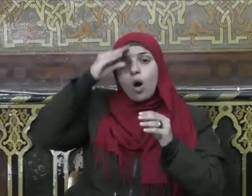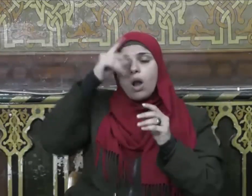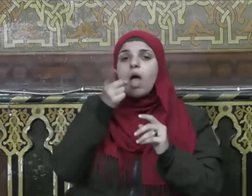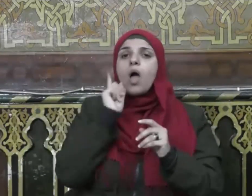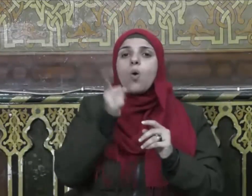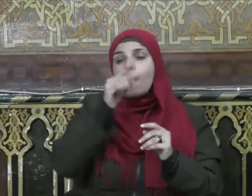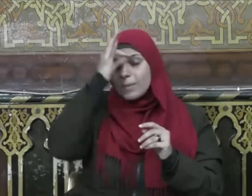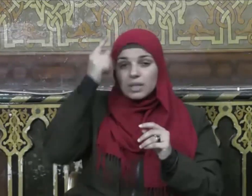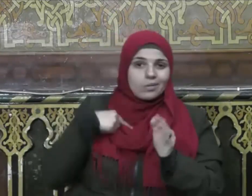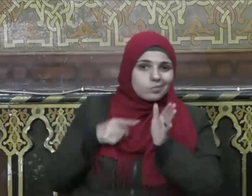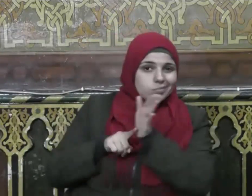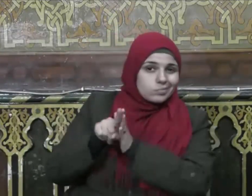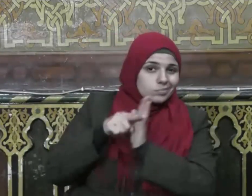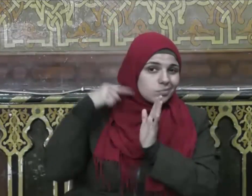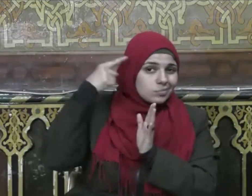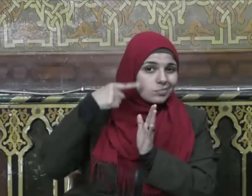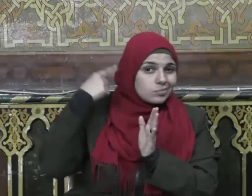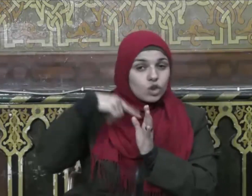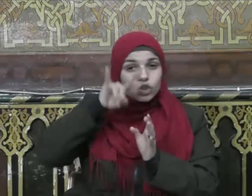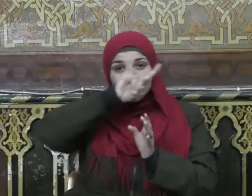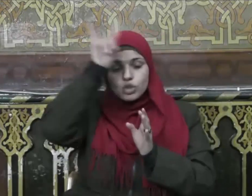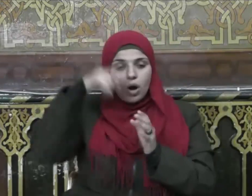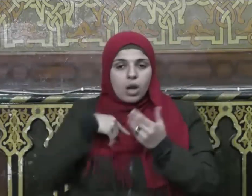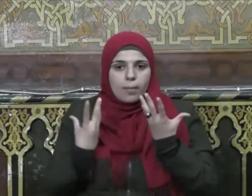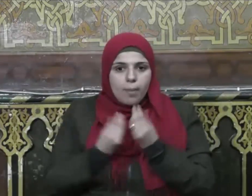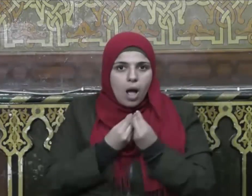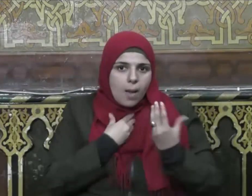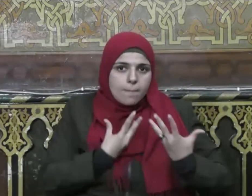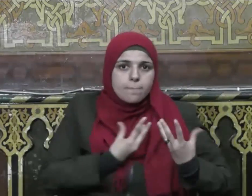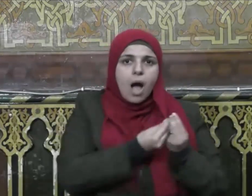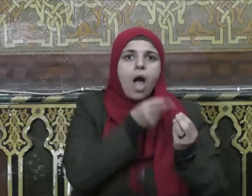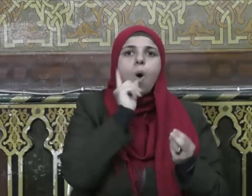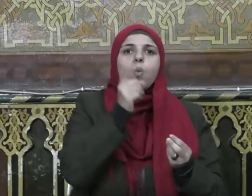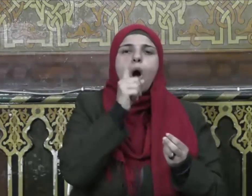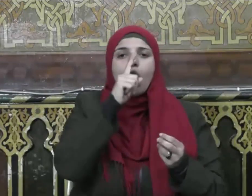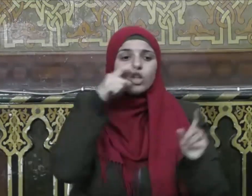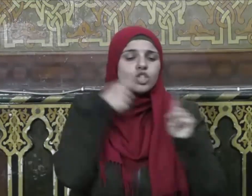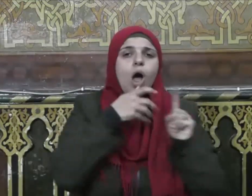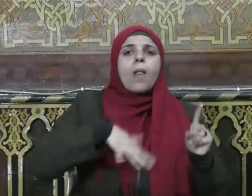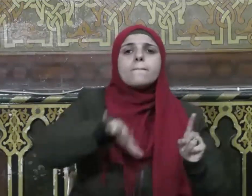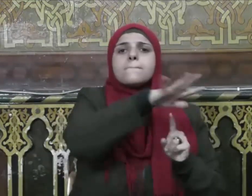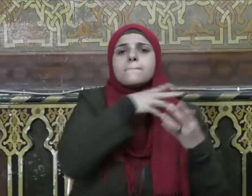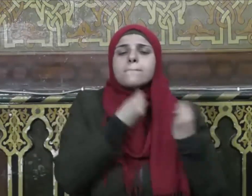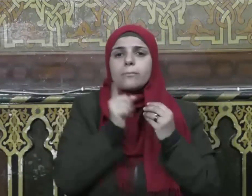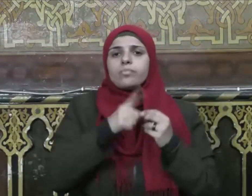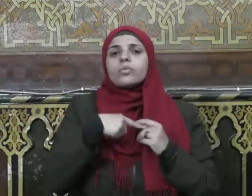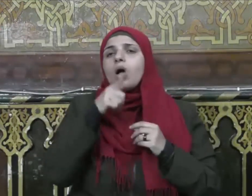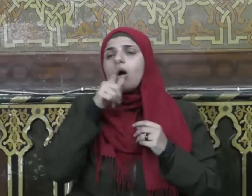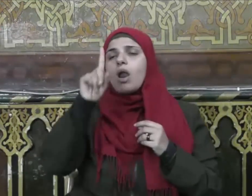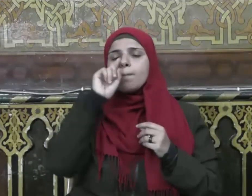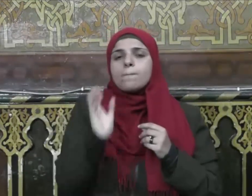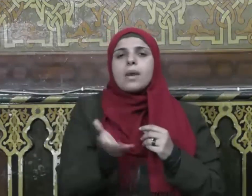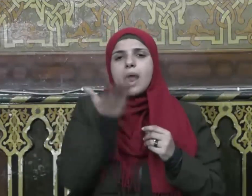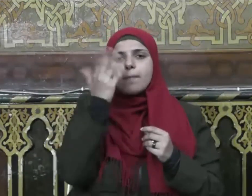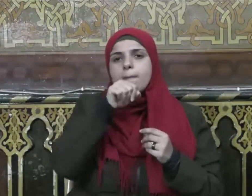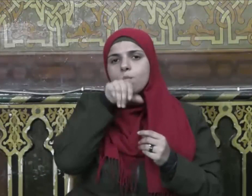الشيطان فلا تقعد بعد الذكرى مع القوم الظالمين ويقول نبينا صلى الله عليه